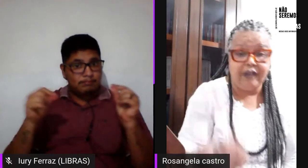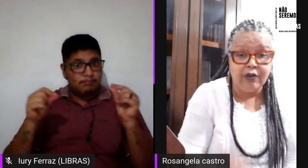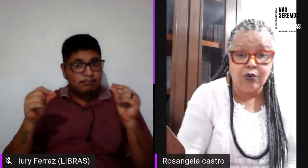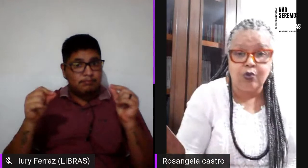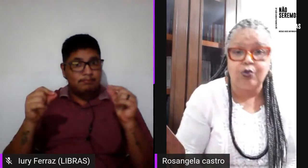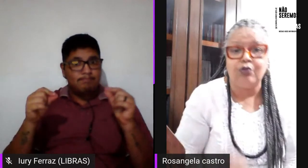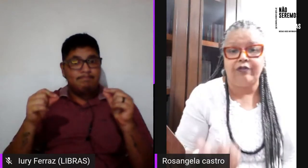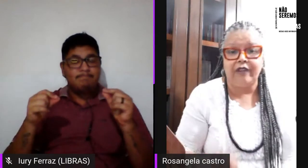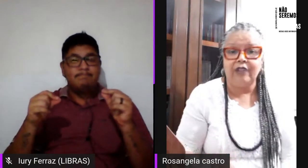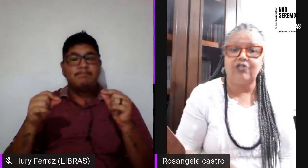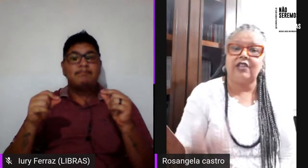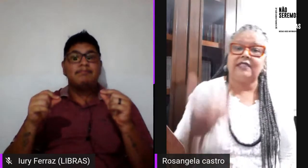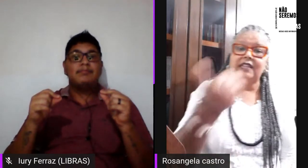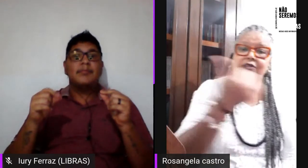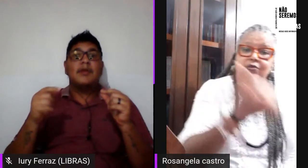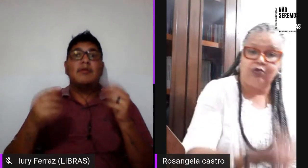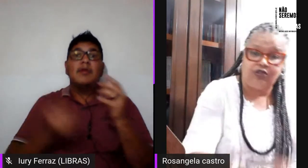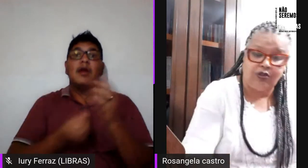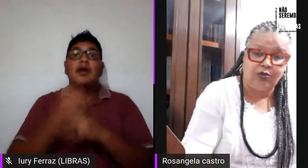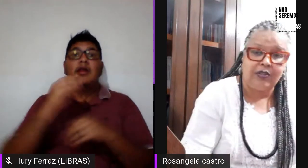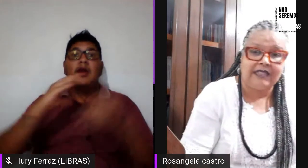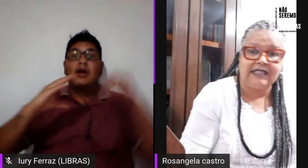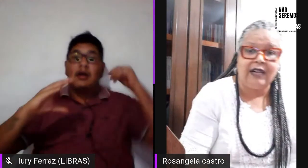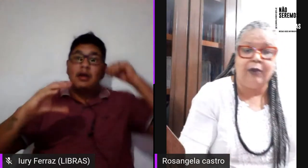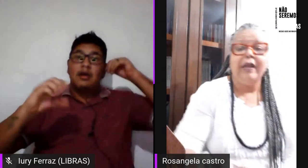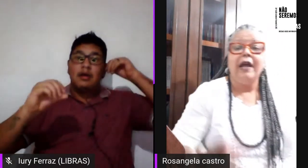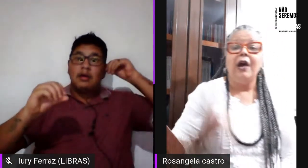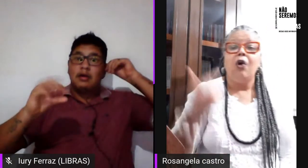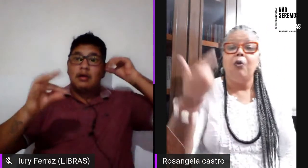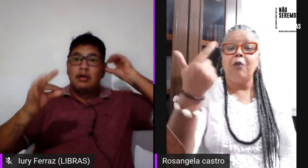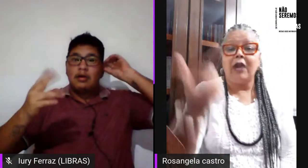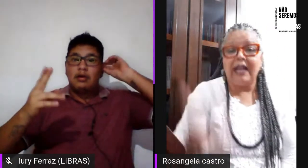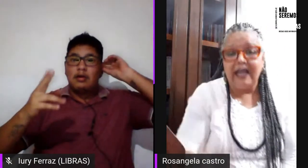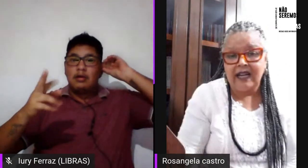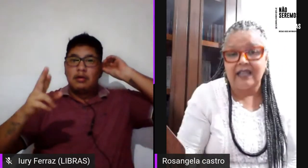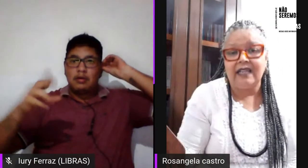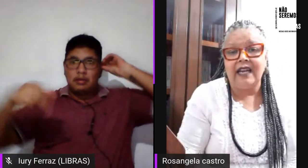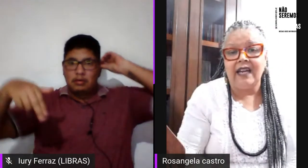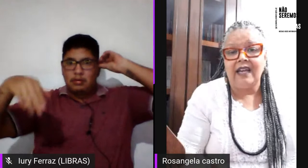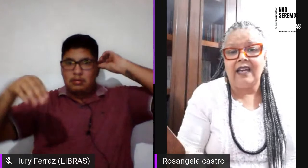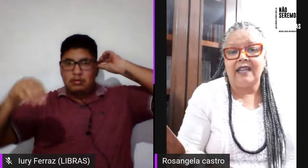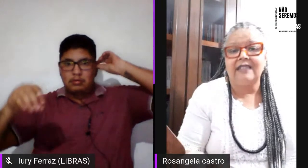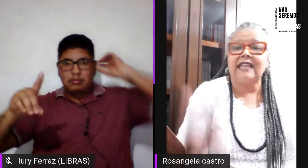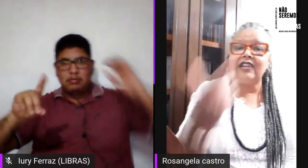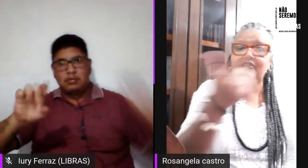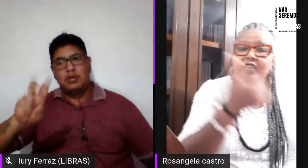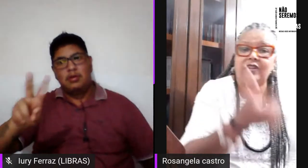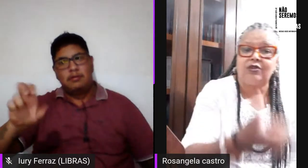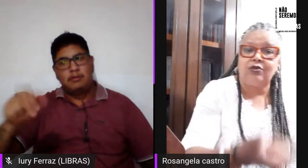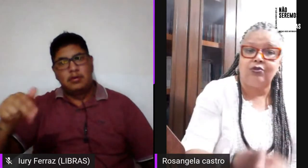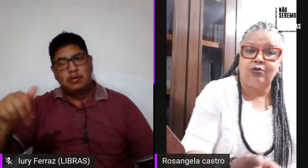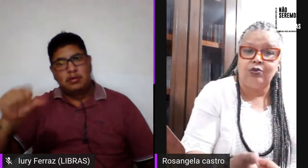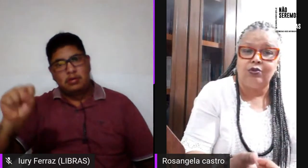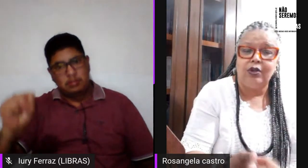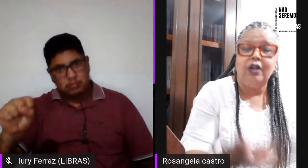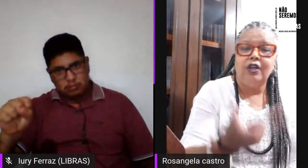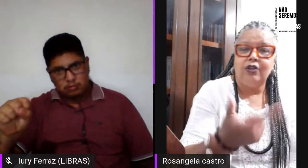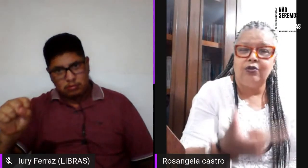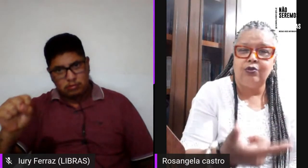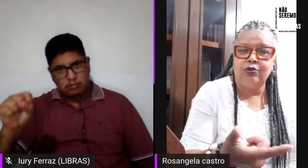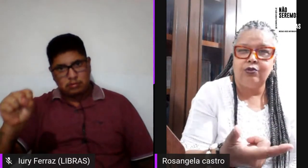vem o turno de Vênus, que é saído do Estruturação, o moleca que é, que sai de dentro do